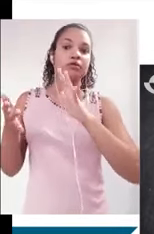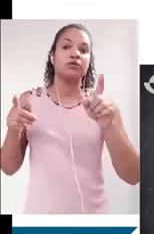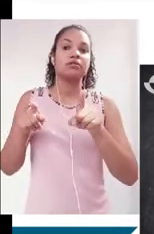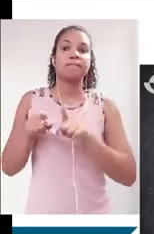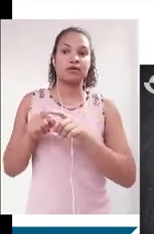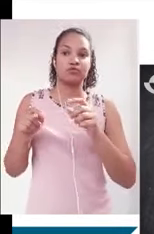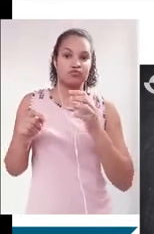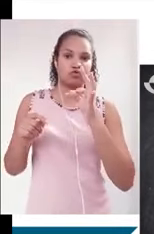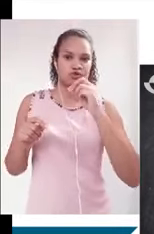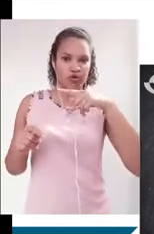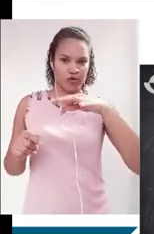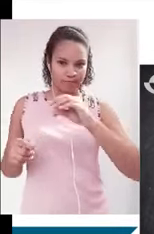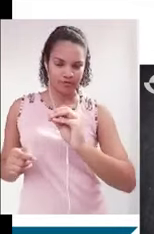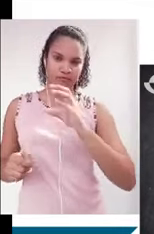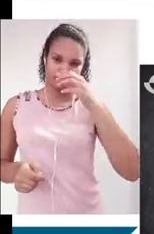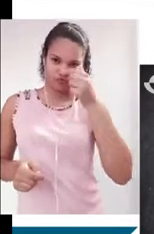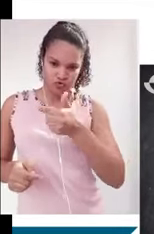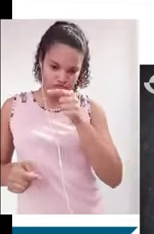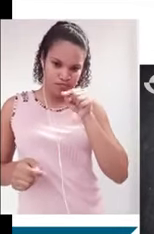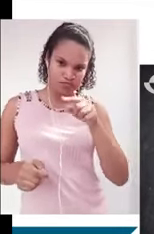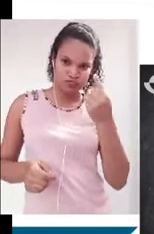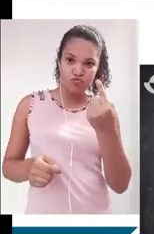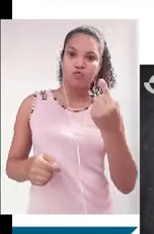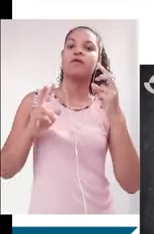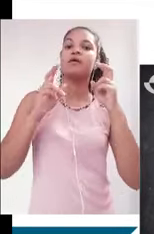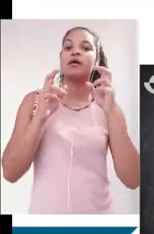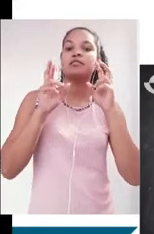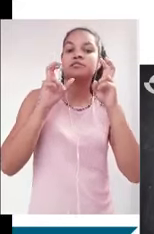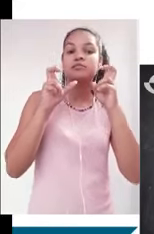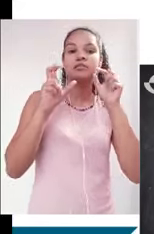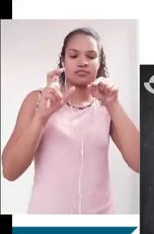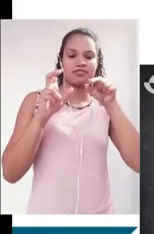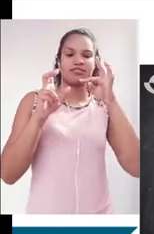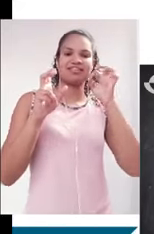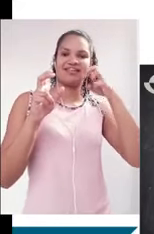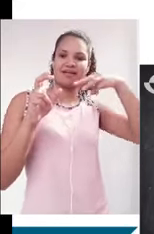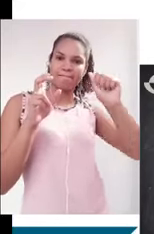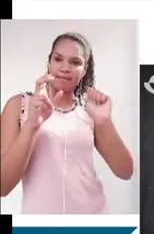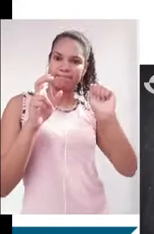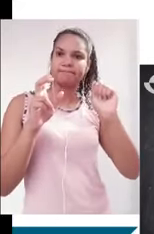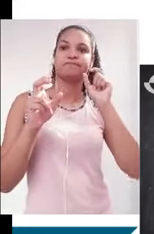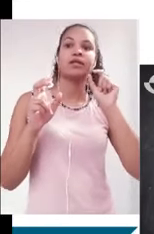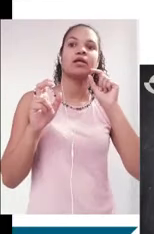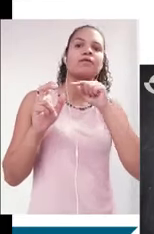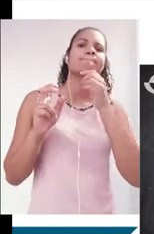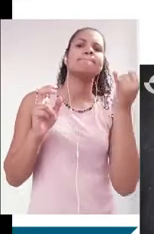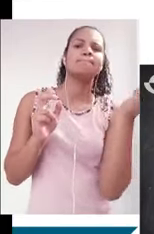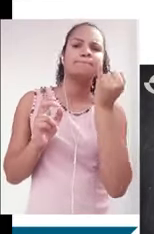.1 da postula de vocês falava justamente sobre o tema, sobre a importância dos temas, de você atender o